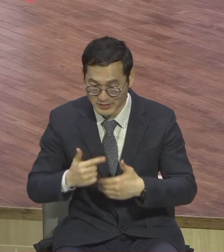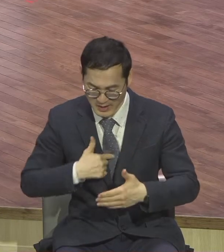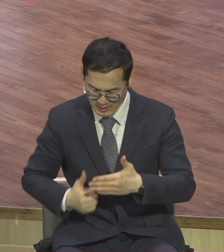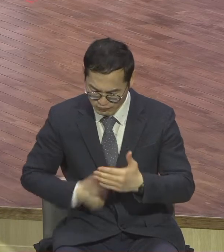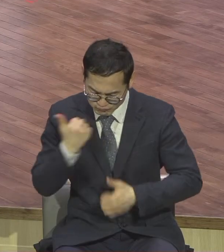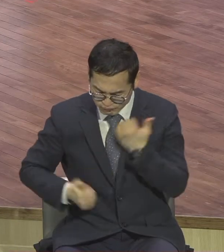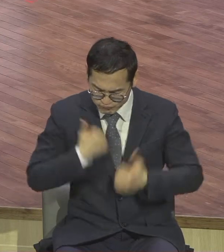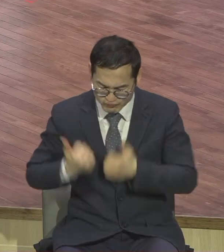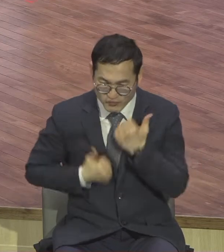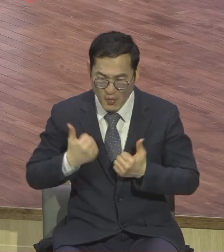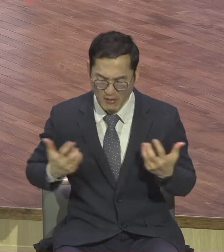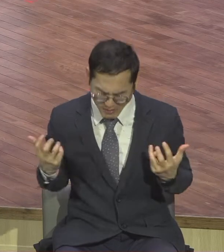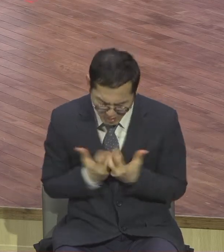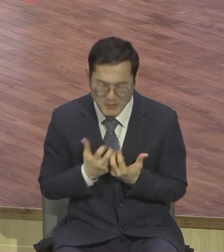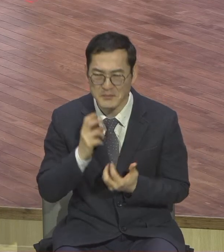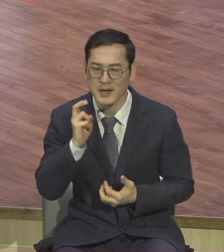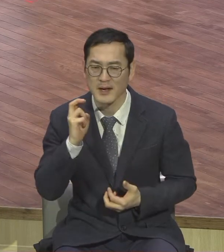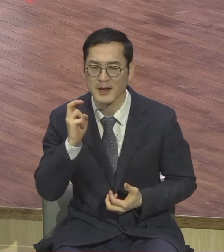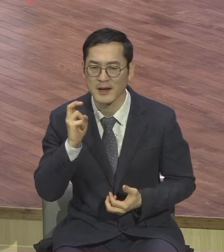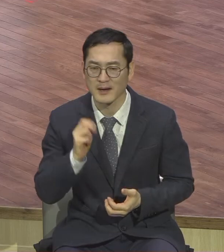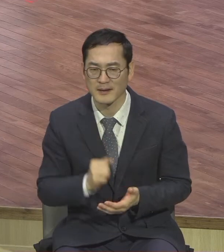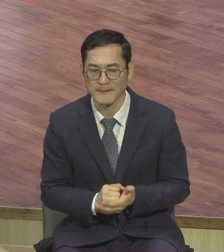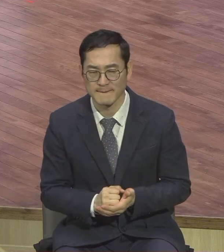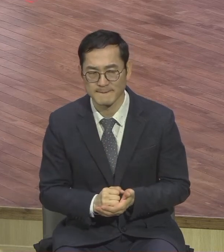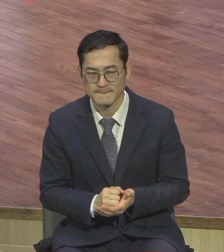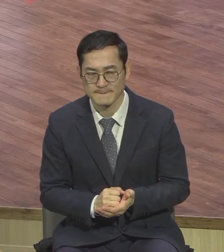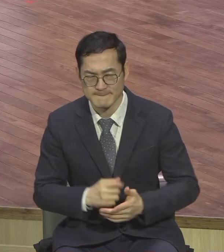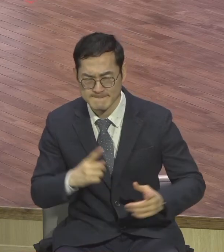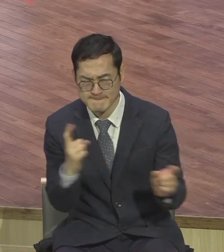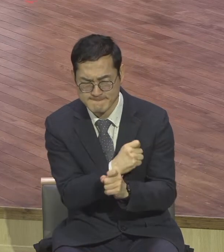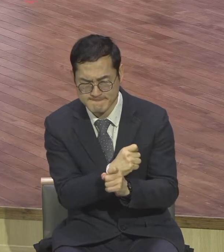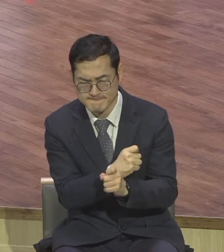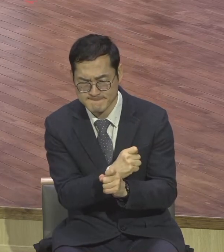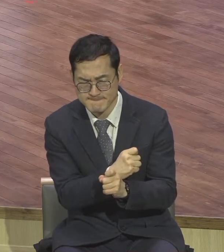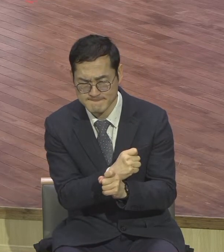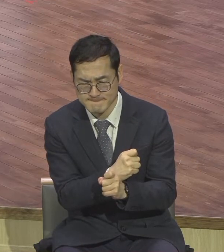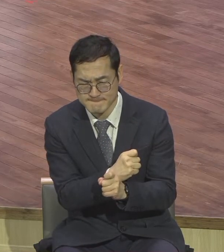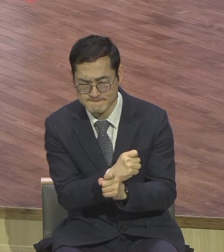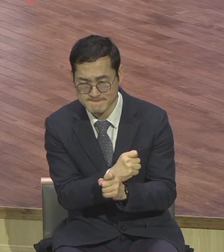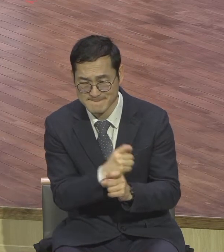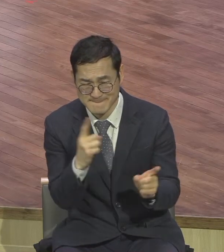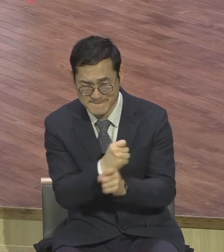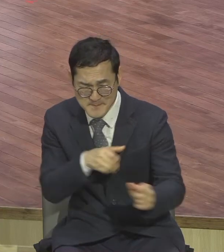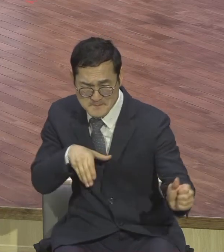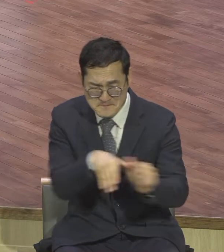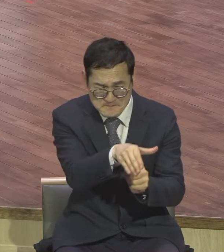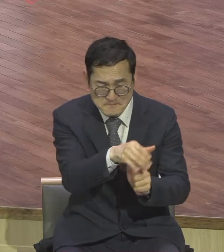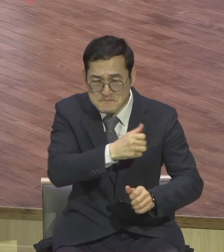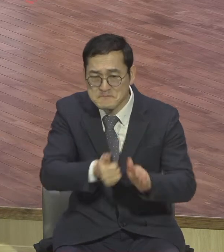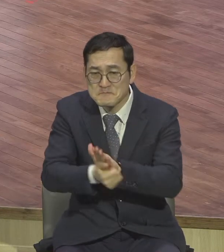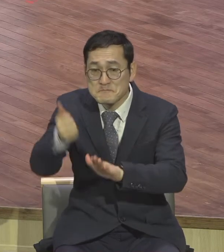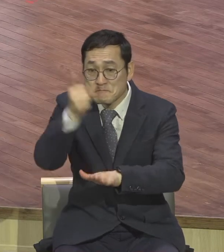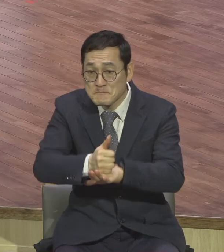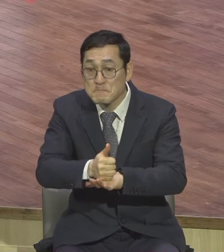것입니다 그리고 앙가풍을 했다 하더라도 남은 것은 공허뿐입니다